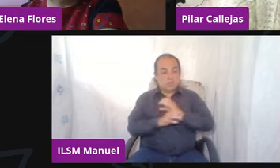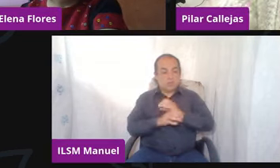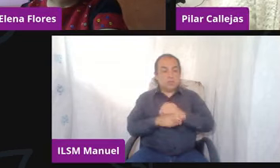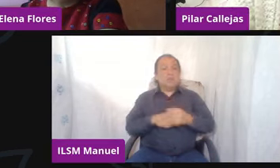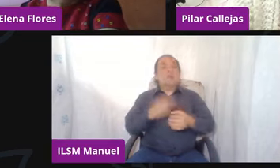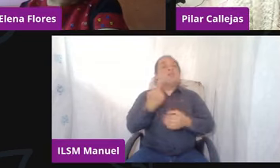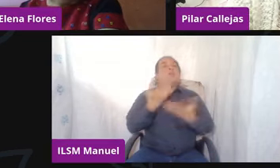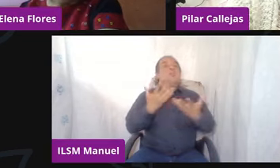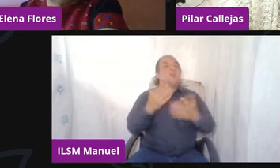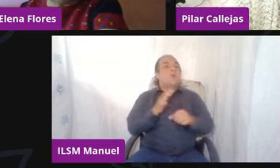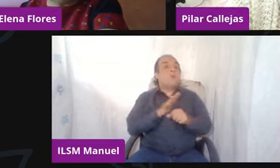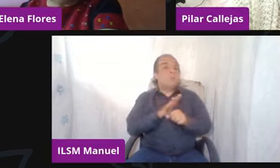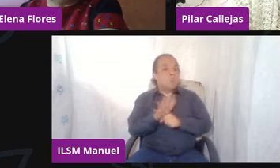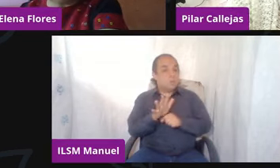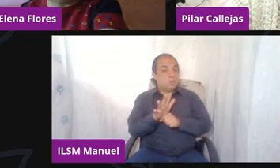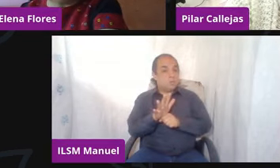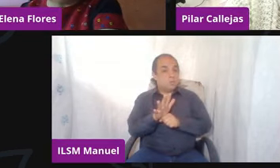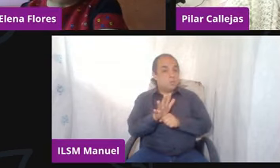bueno pues